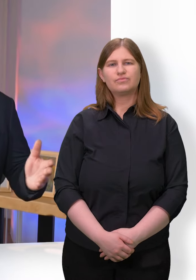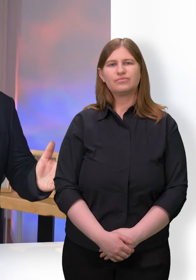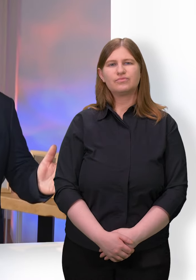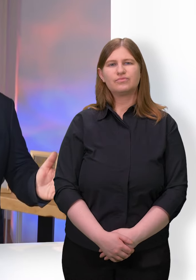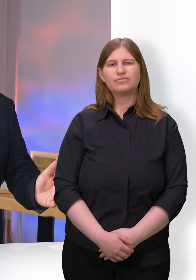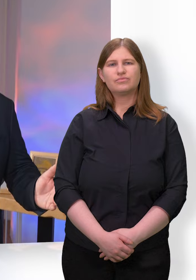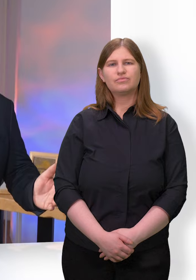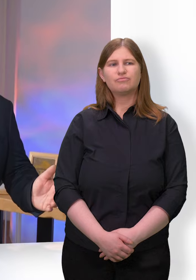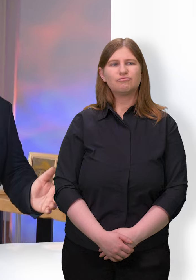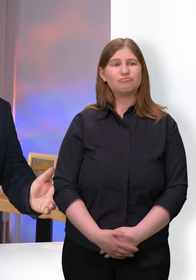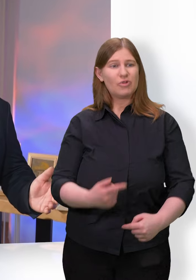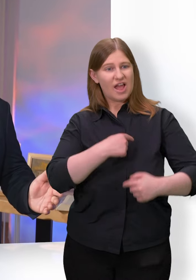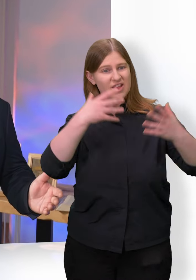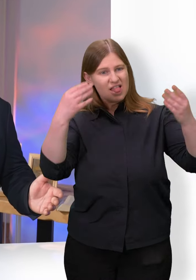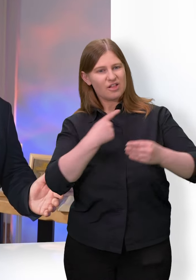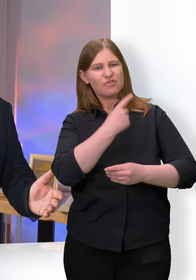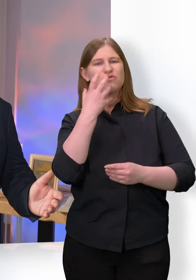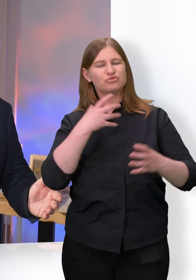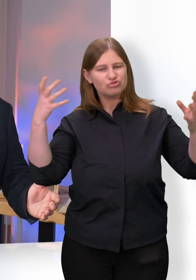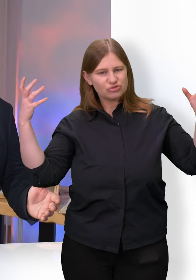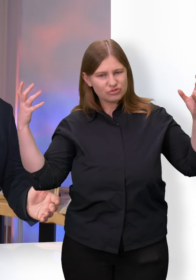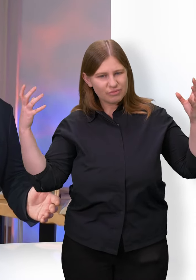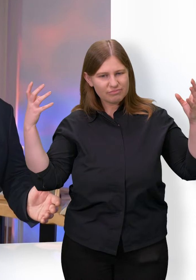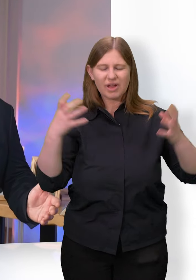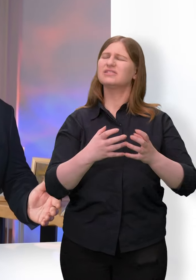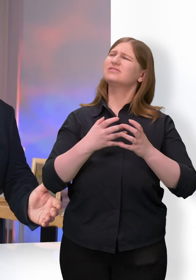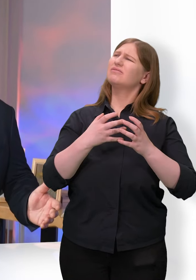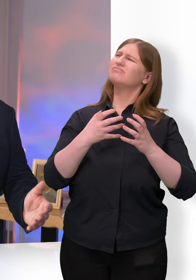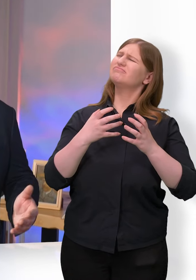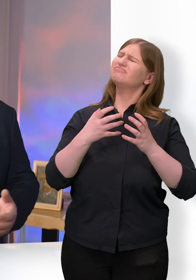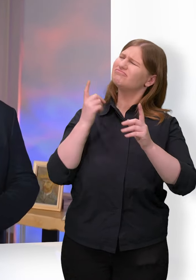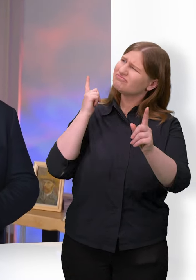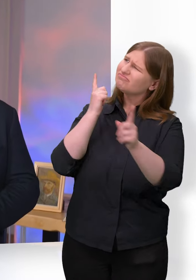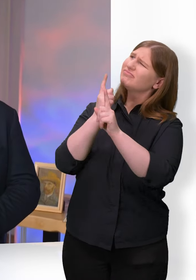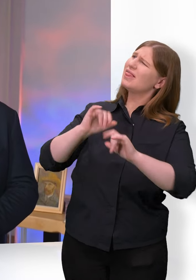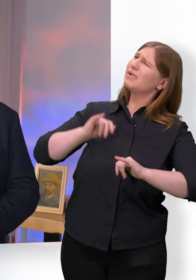Ich lade Sie ein, mit mir zusammen vor unseren lebendigen Gott zu treten und zu beten.